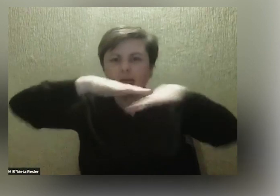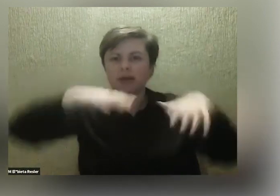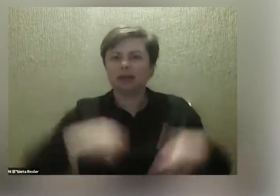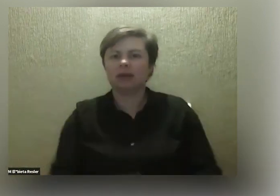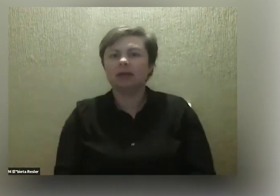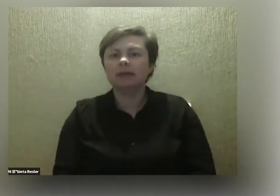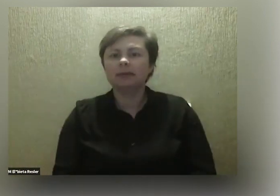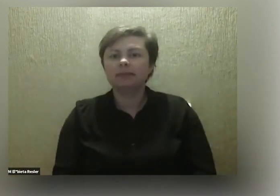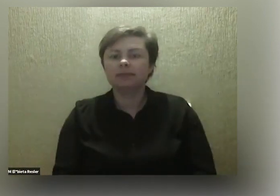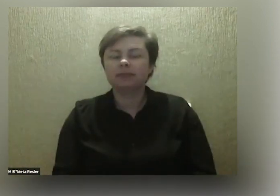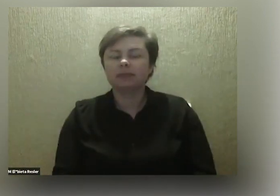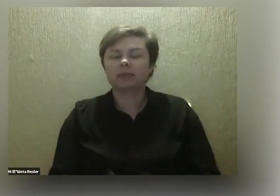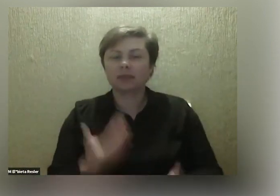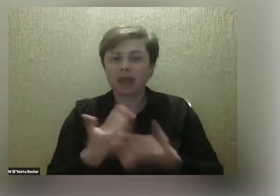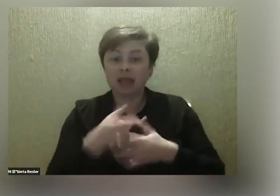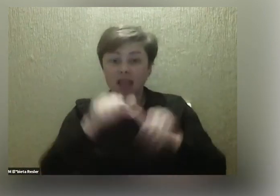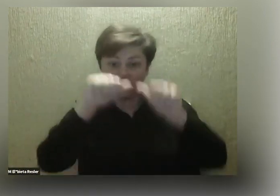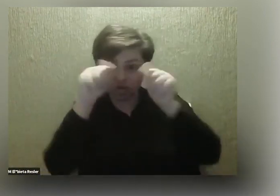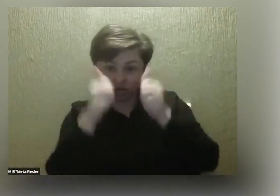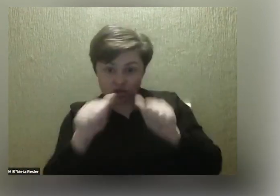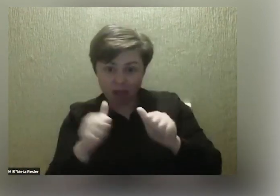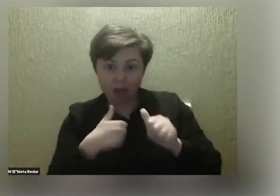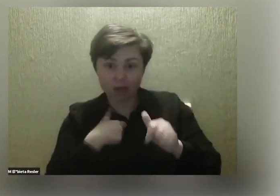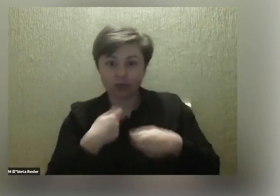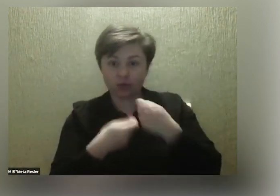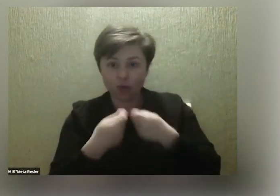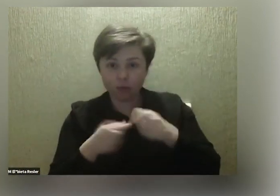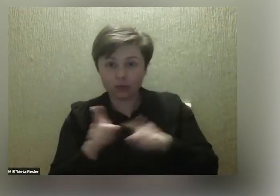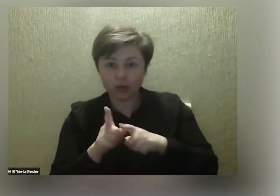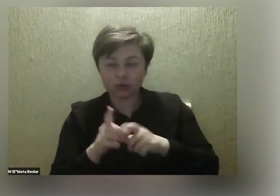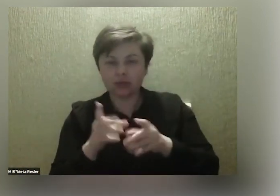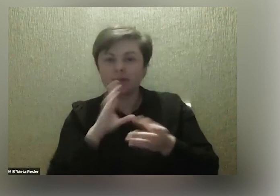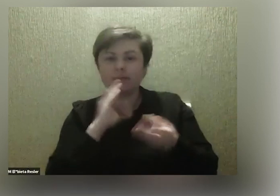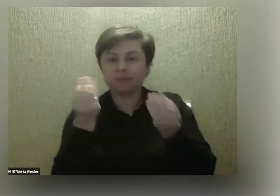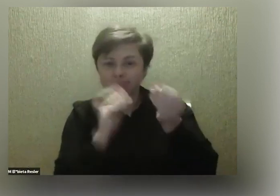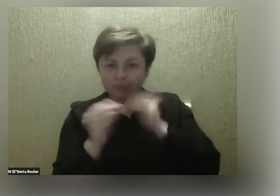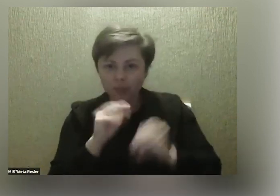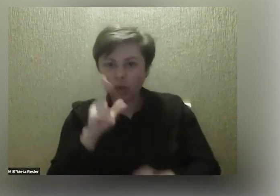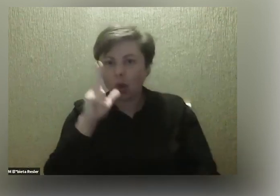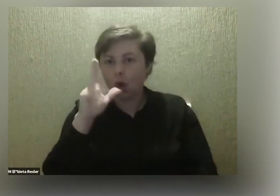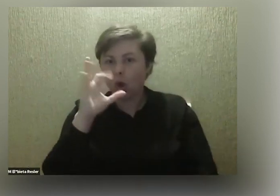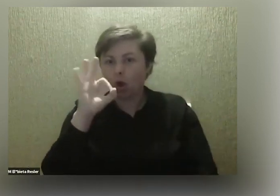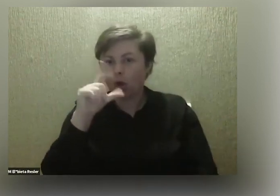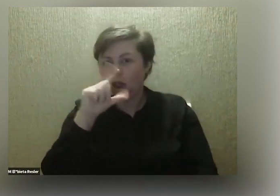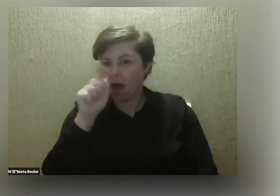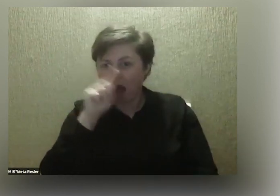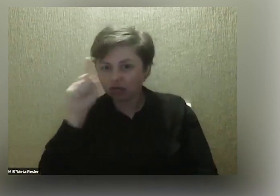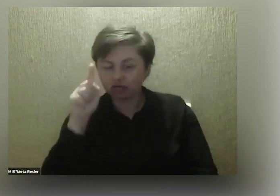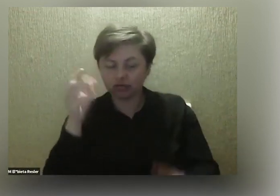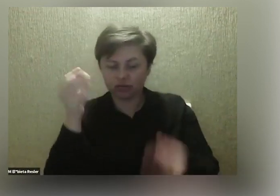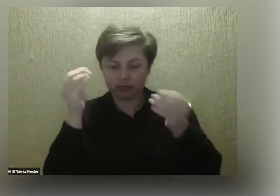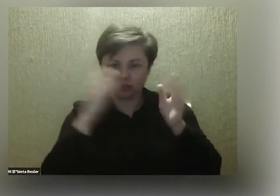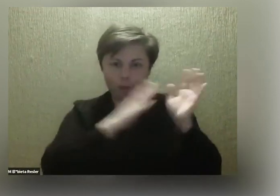I my z tych figur różnych układaliśmy znowu kolaż. Układaliśmy je w określonej